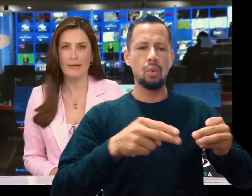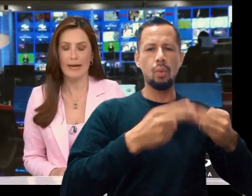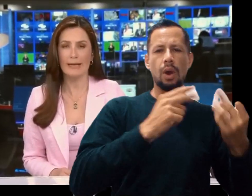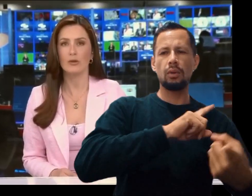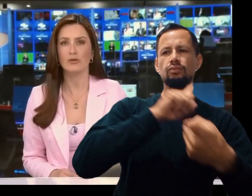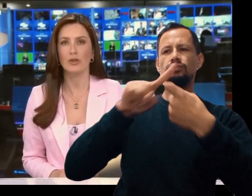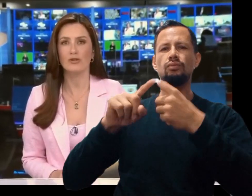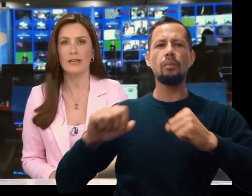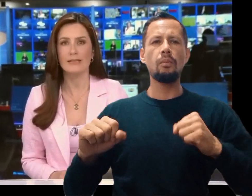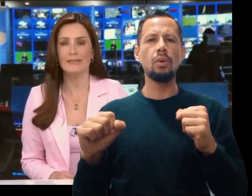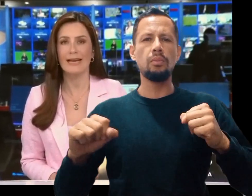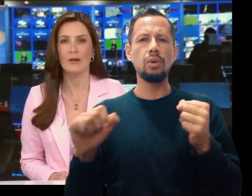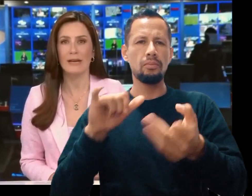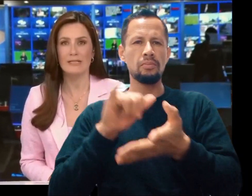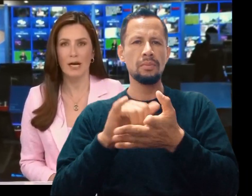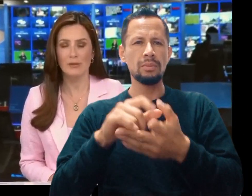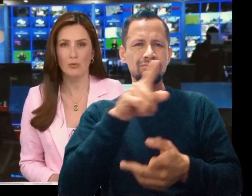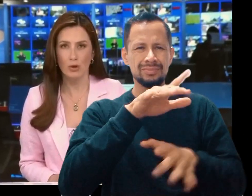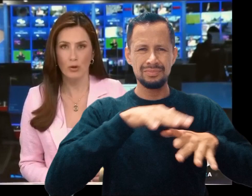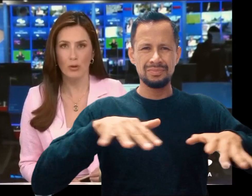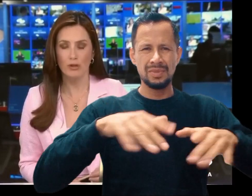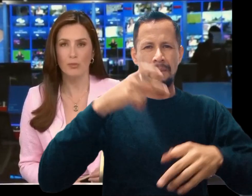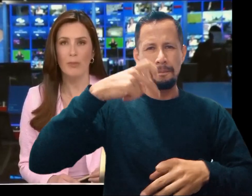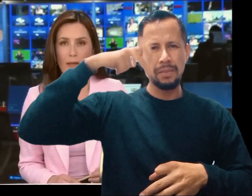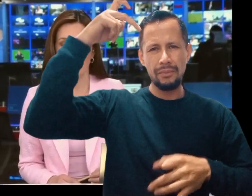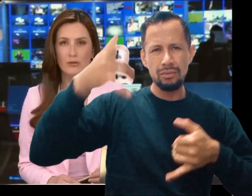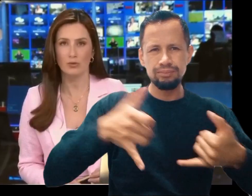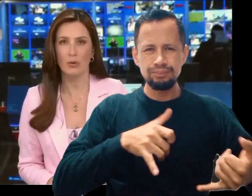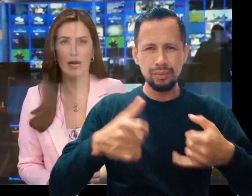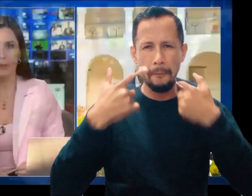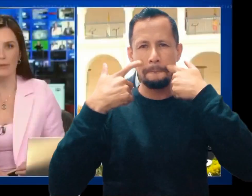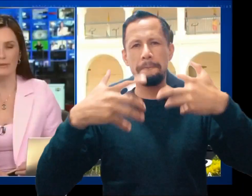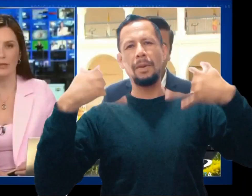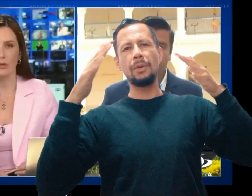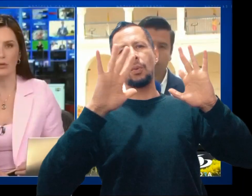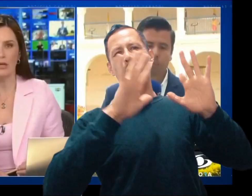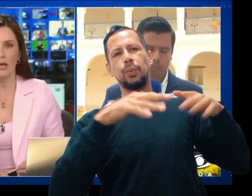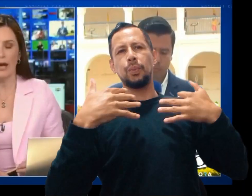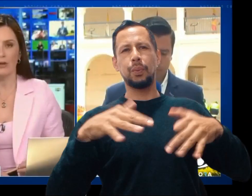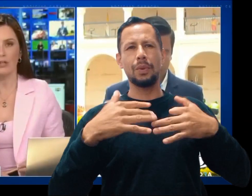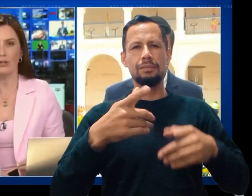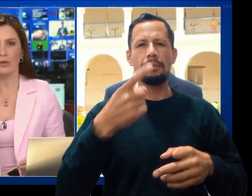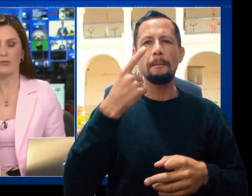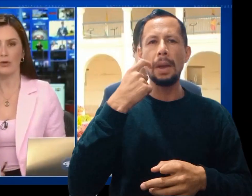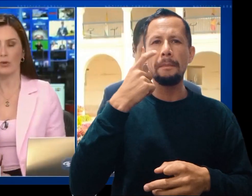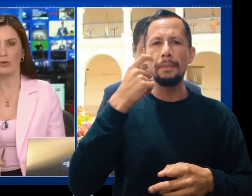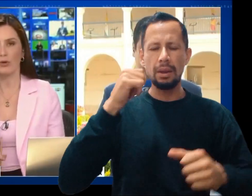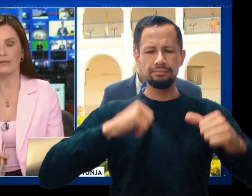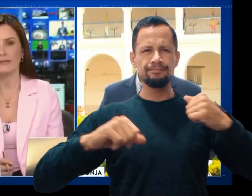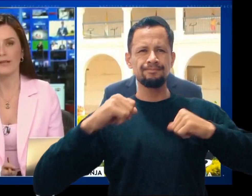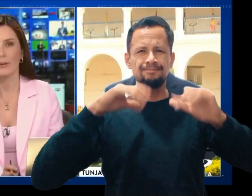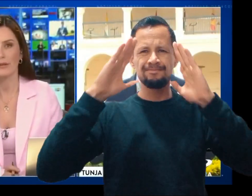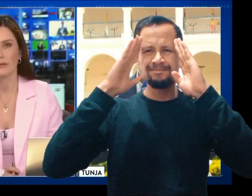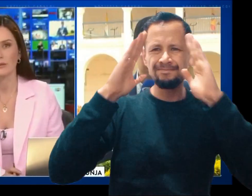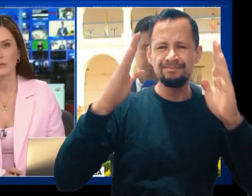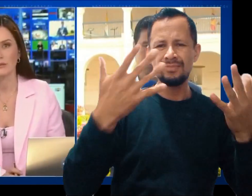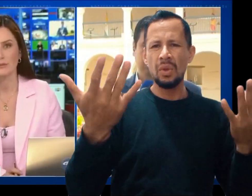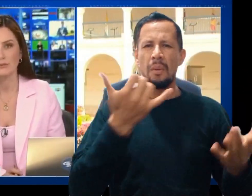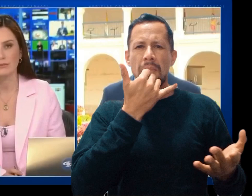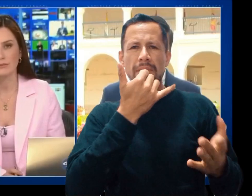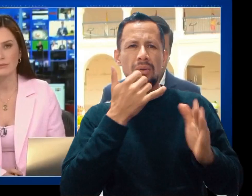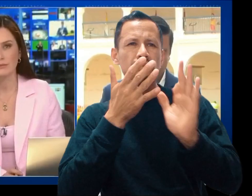Cundinamarca. El reconocido ciclista Germán Chávez murió y su padre resultó gravemente herido. Jairo Niño, ¿qué fue lo que ocurrió? ¿Qué se sabe?